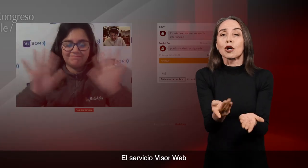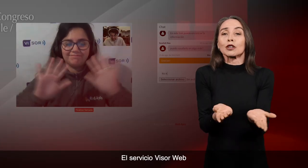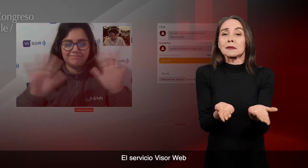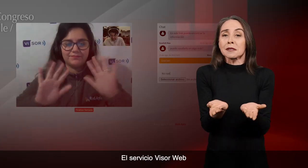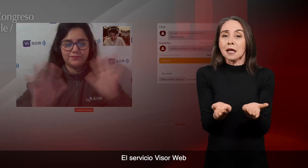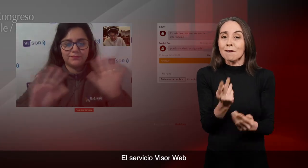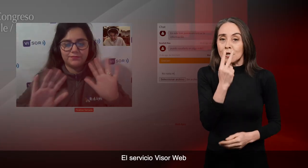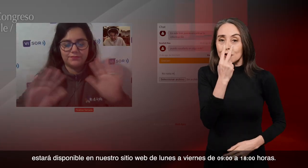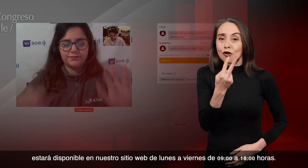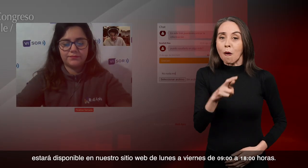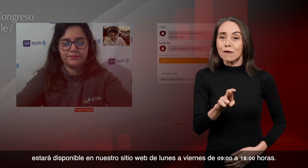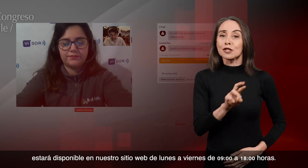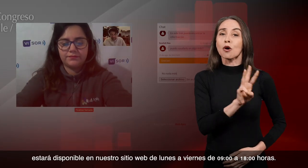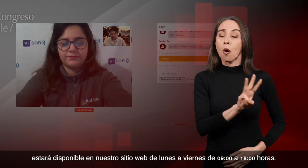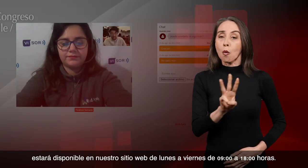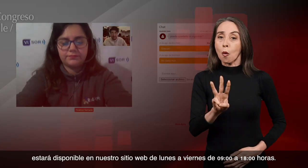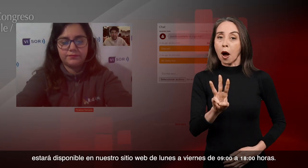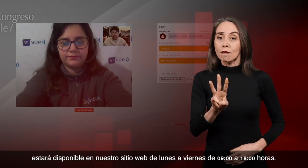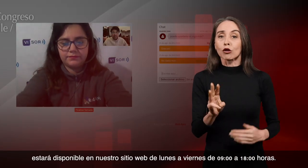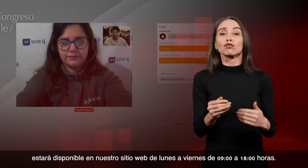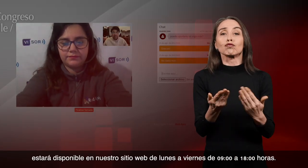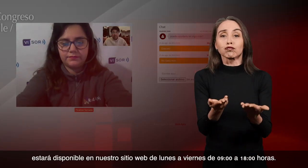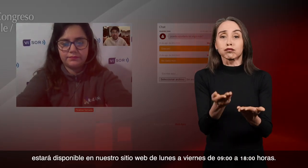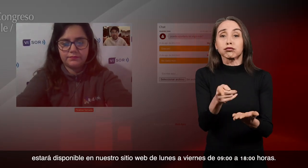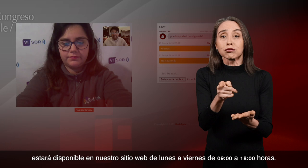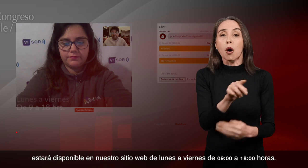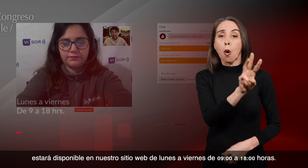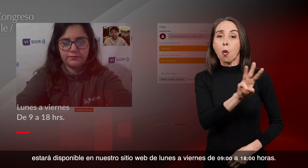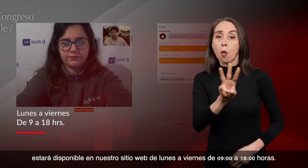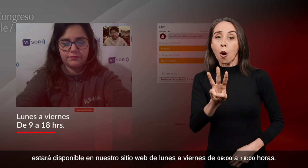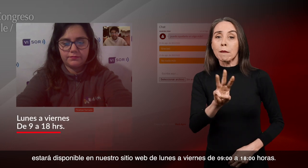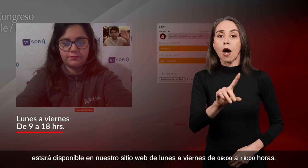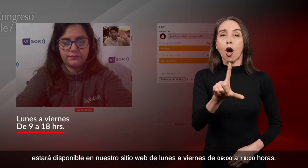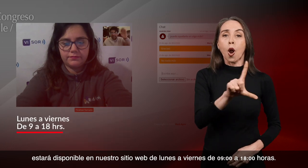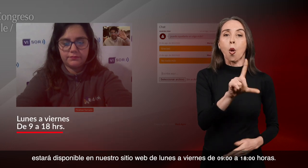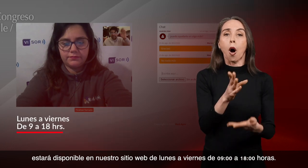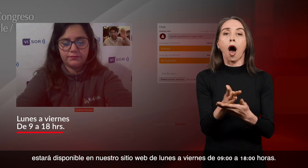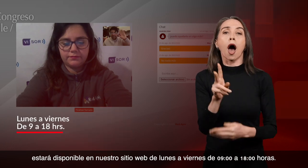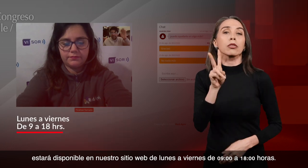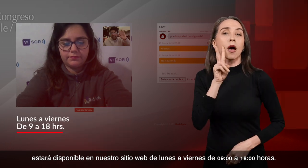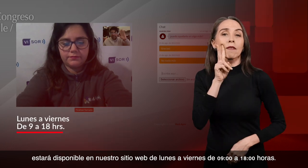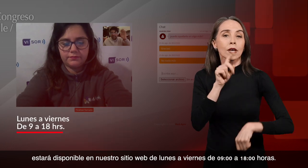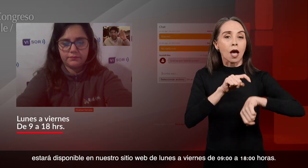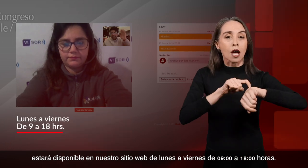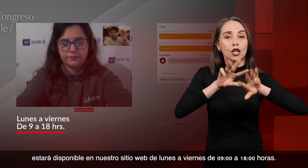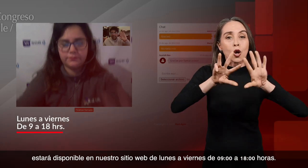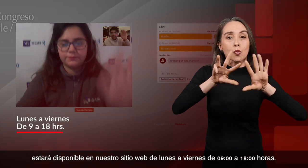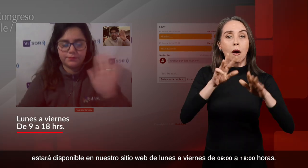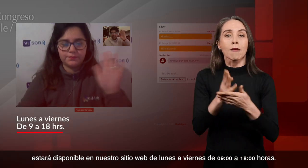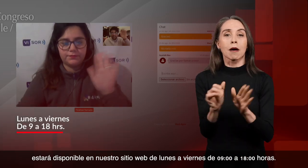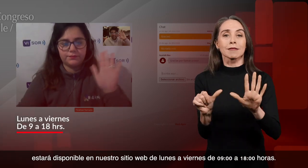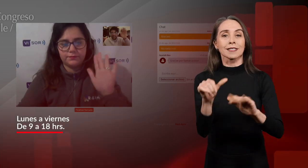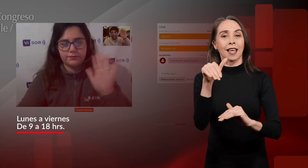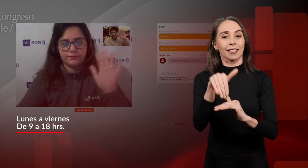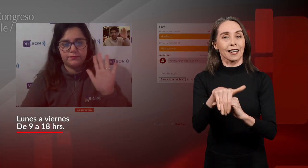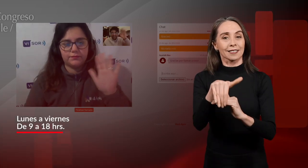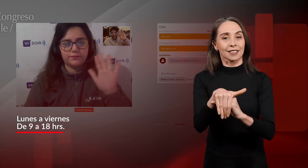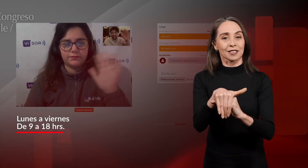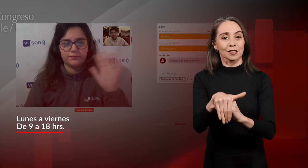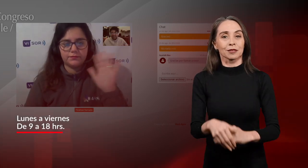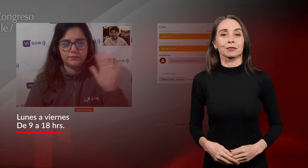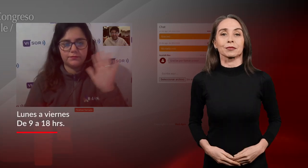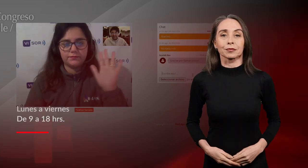servicio visor web estará disponible en nuestro sitio web de lunes a viernes de 9 a 18 horas. 6.